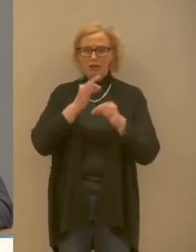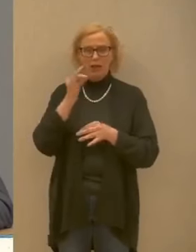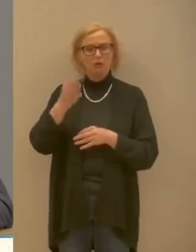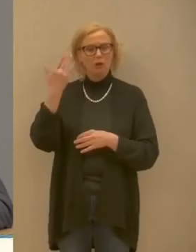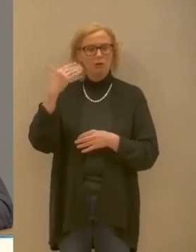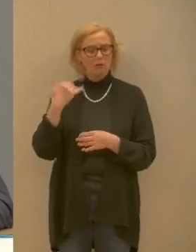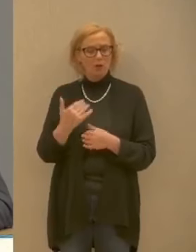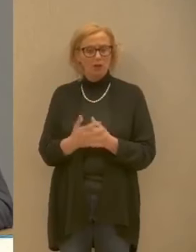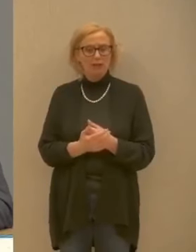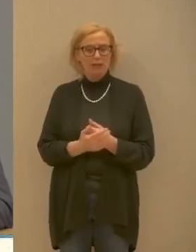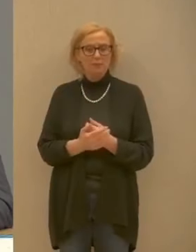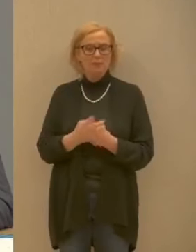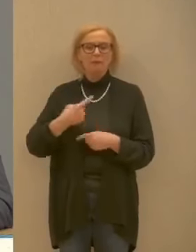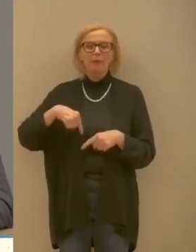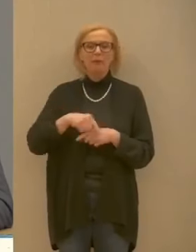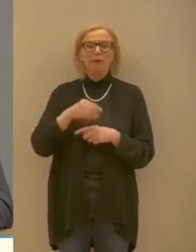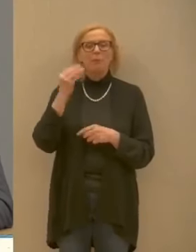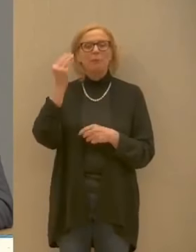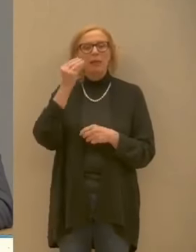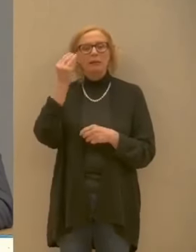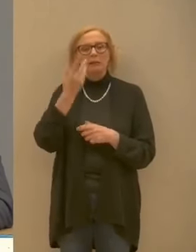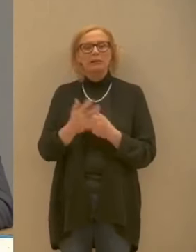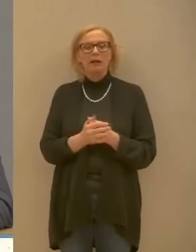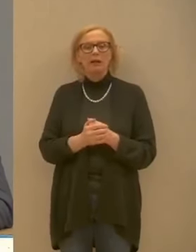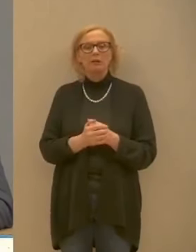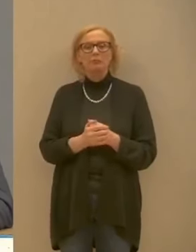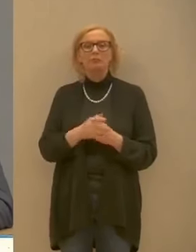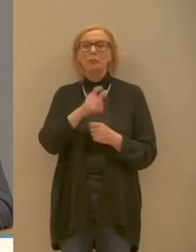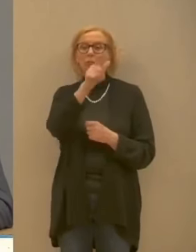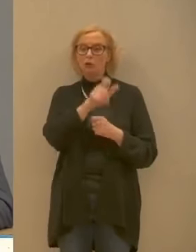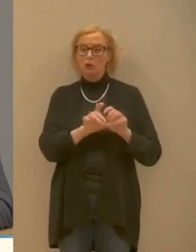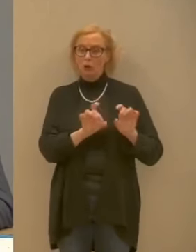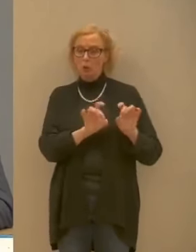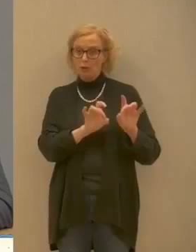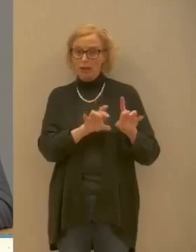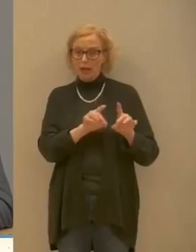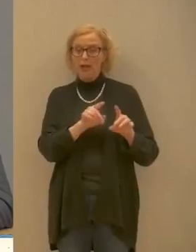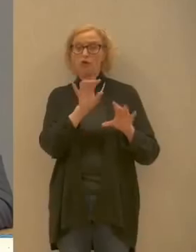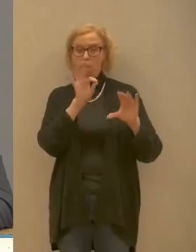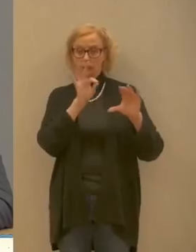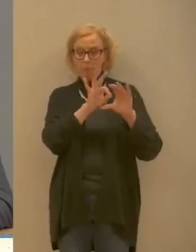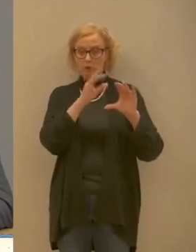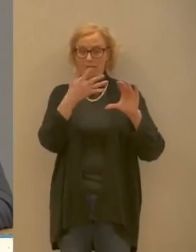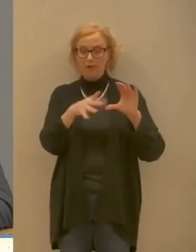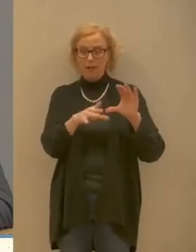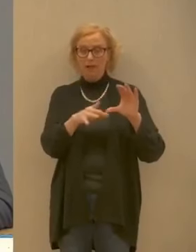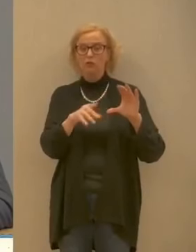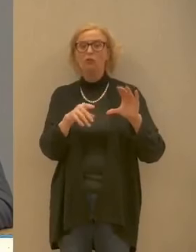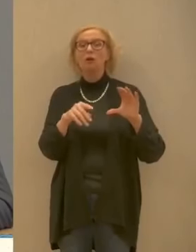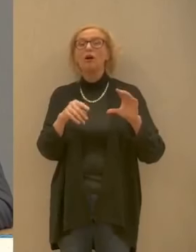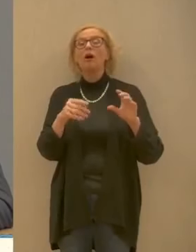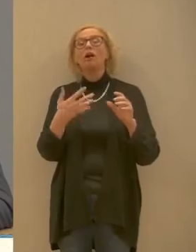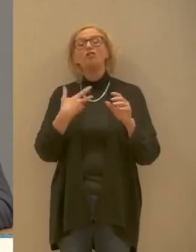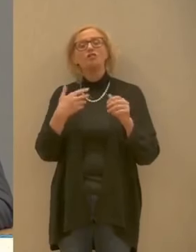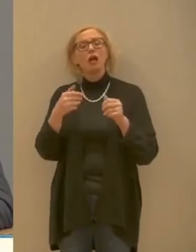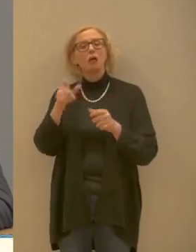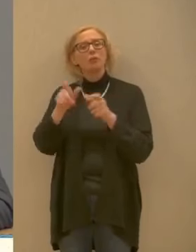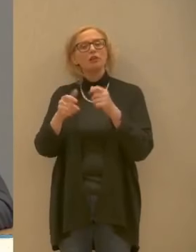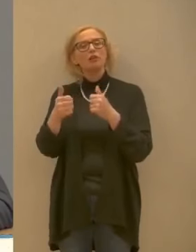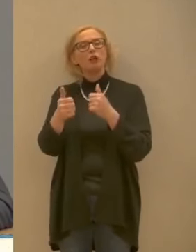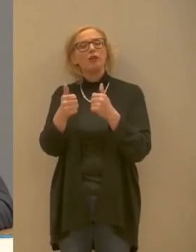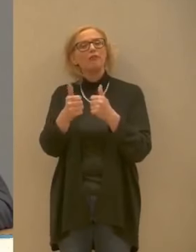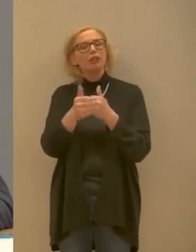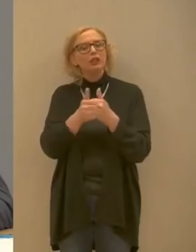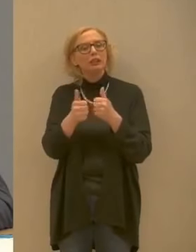per cui noi riteniamo che se una persona è contagiata ed è stata tamponata ed ha vicino a sé una persona che